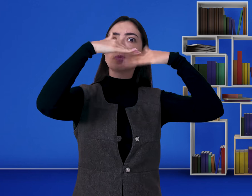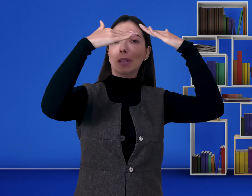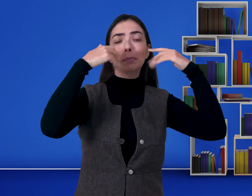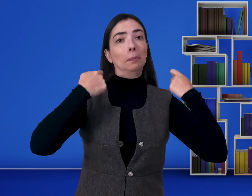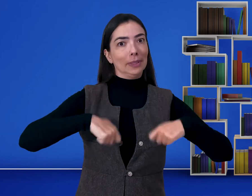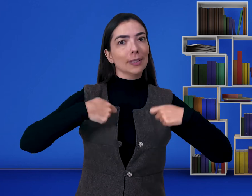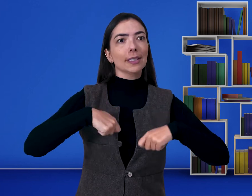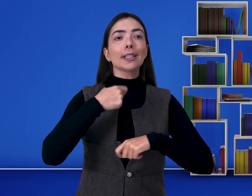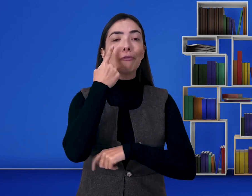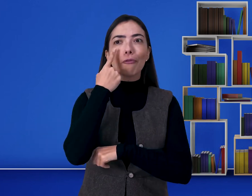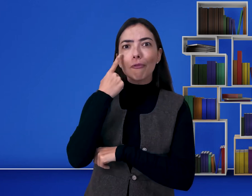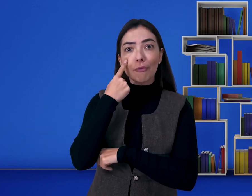desenvolvimento do aluno surdo.